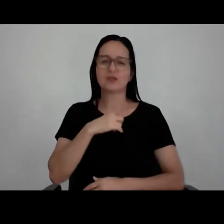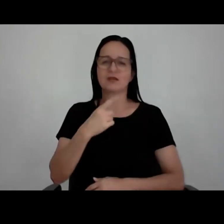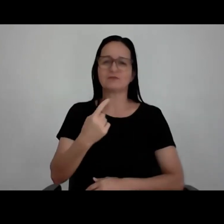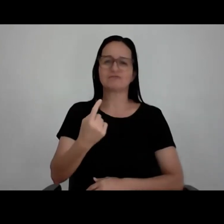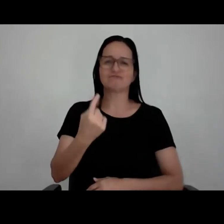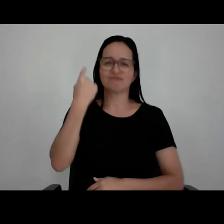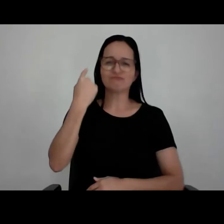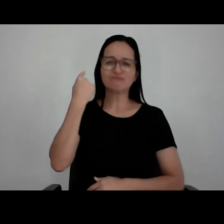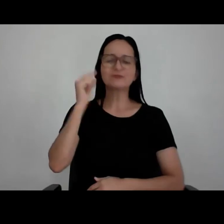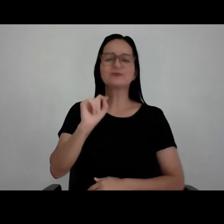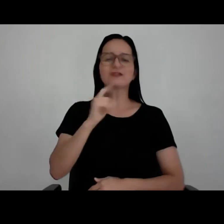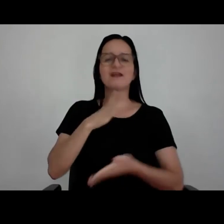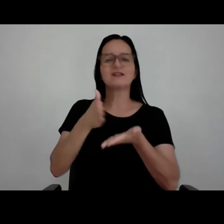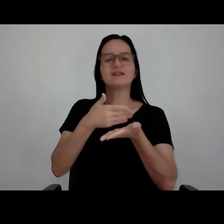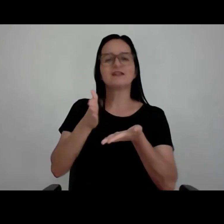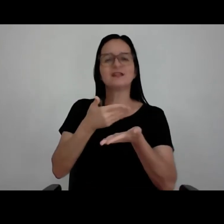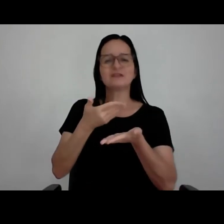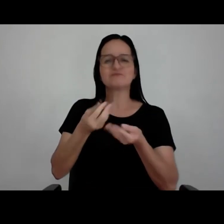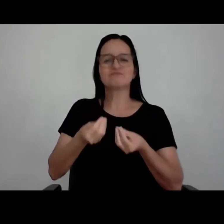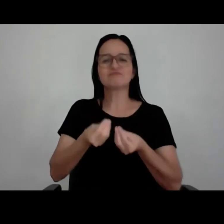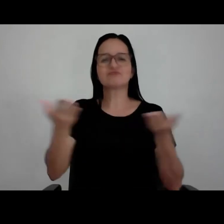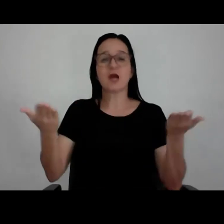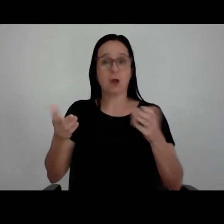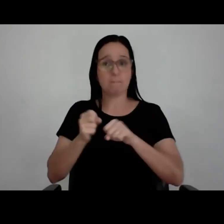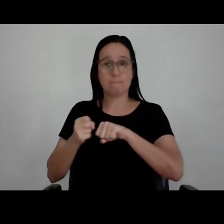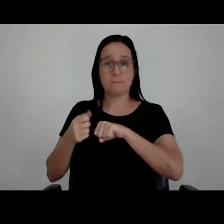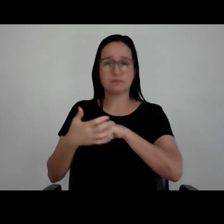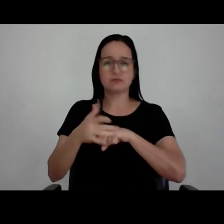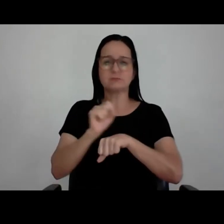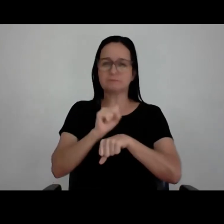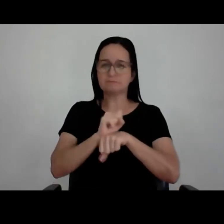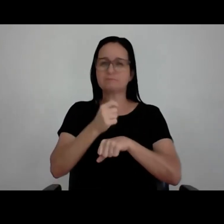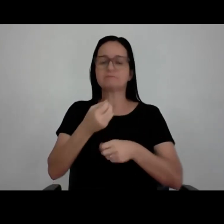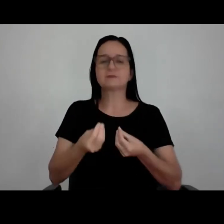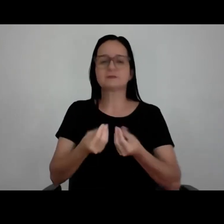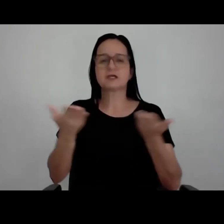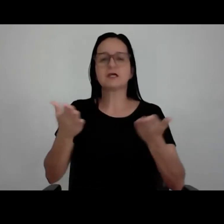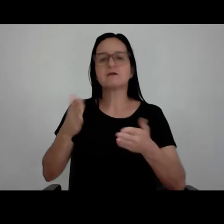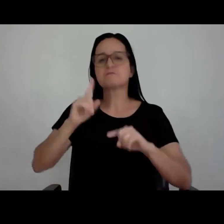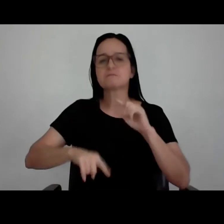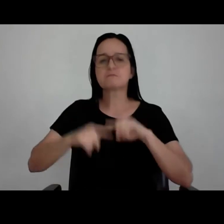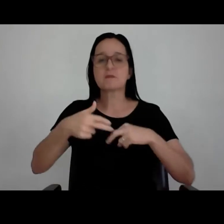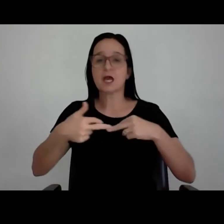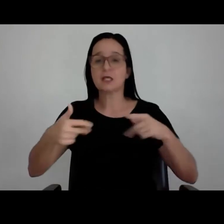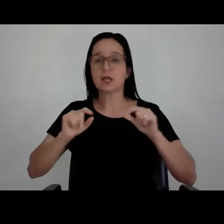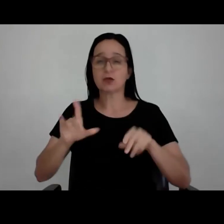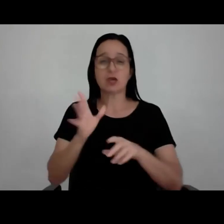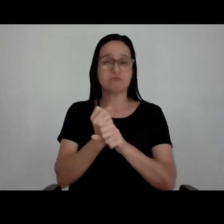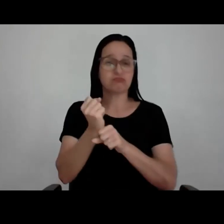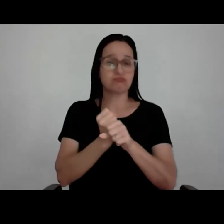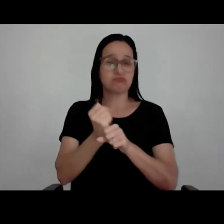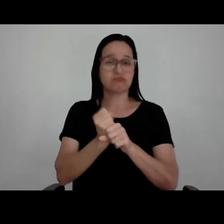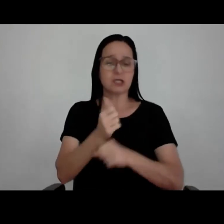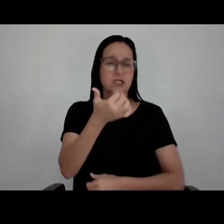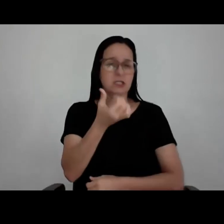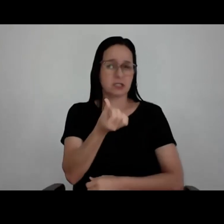do PA11. É um livro que a gente lançou agora, durante esse período de quarentena, e é um produto que a gente vem desenvolvendo há 16 anos. Há 16 anos a